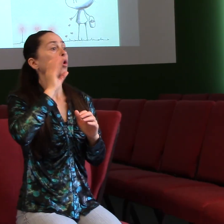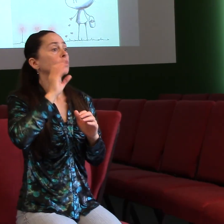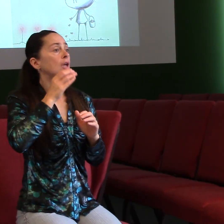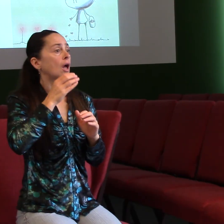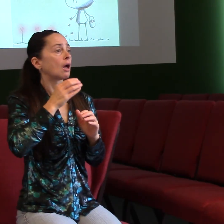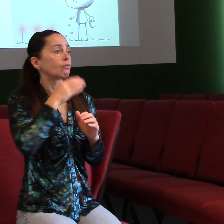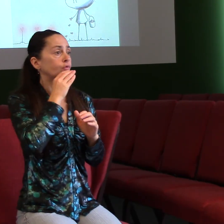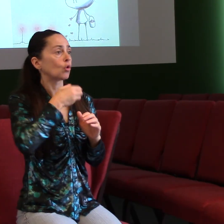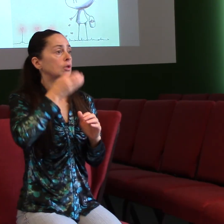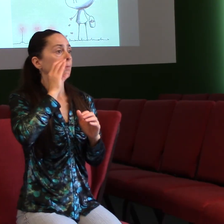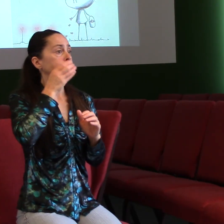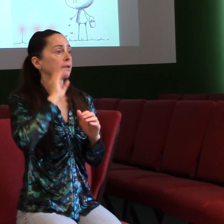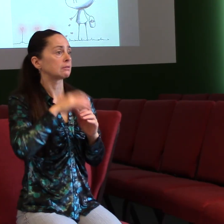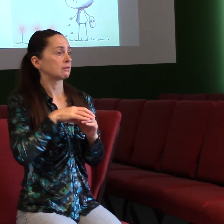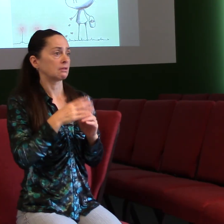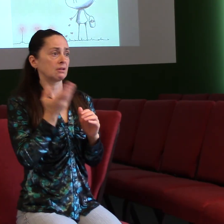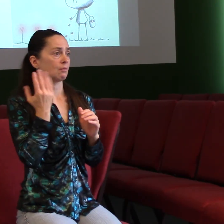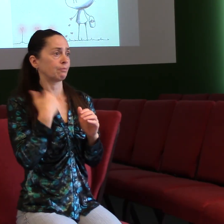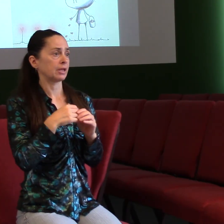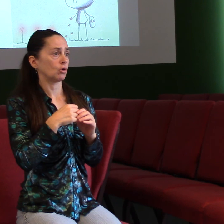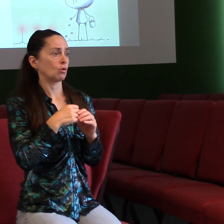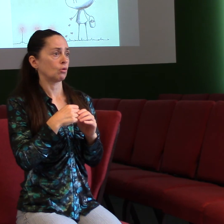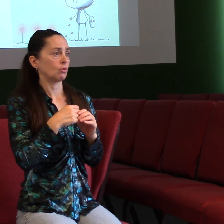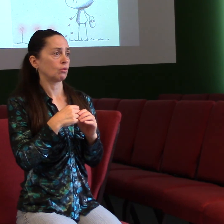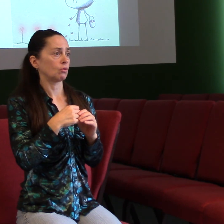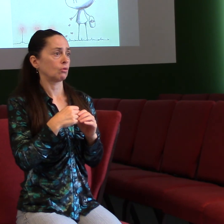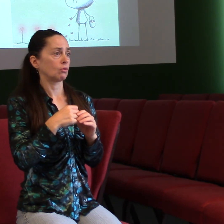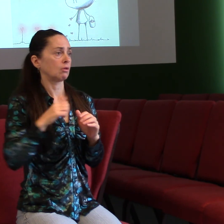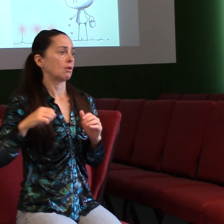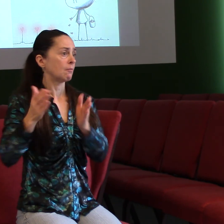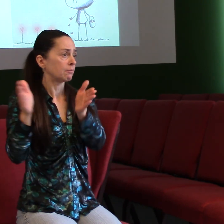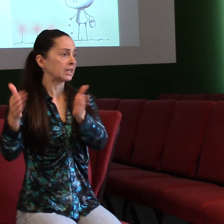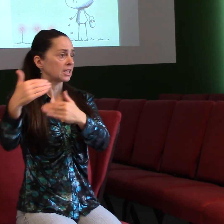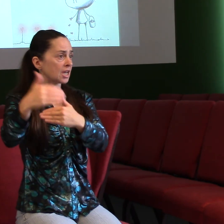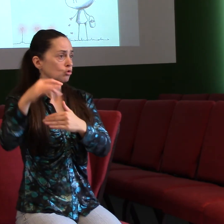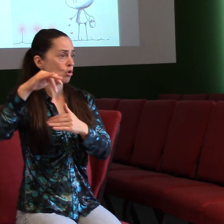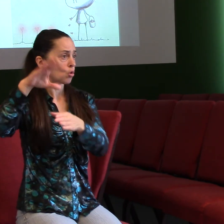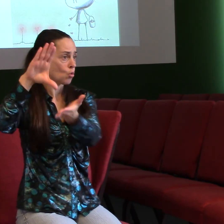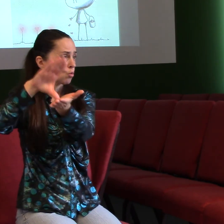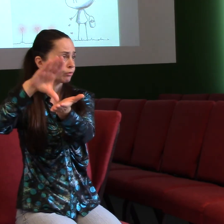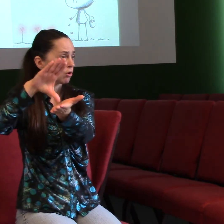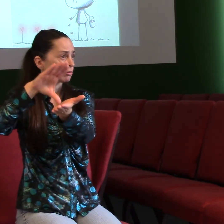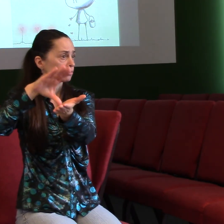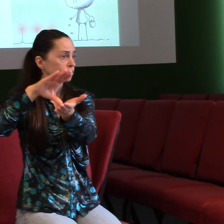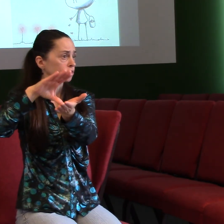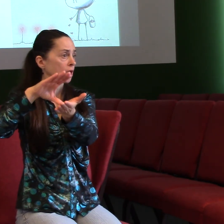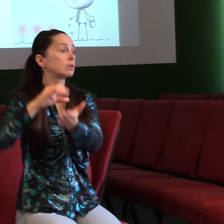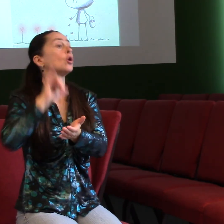kašna, to stříkalo. A kdokoliv si chtěl napít, musel prostě sebrat kanistry a dojít, naplnili a donést je domů.